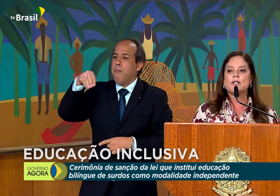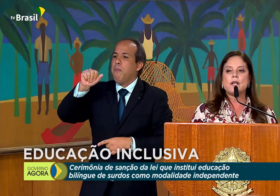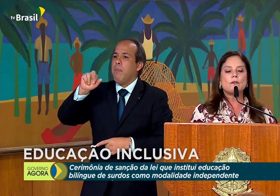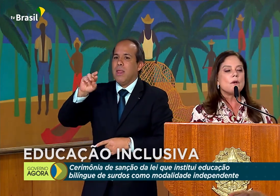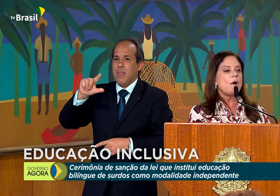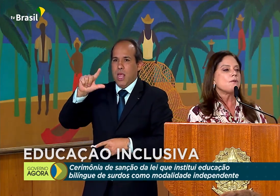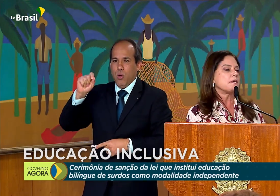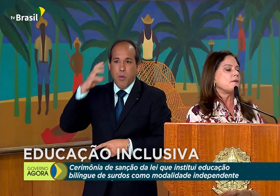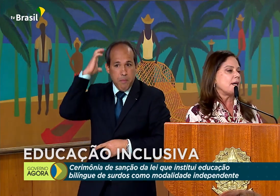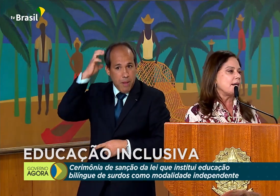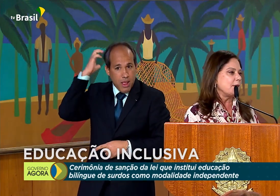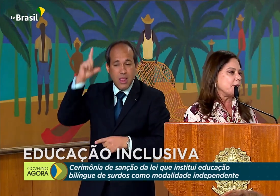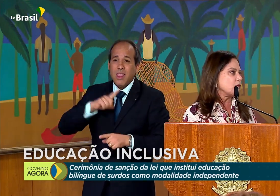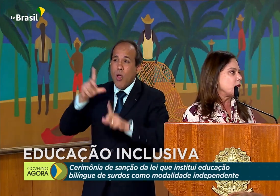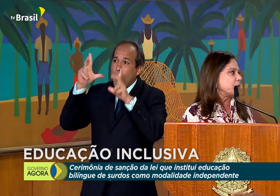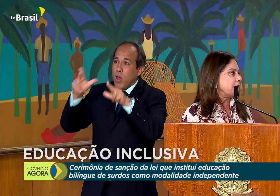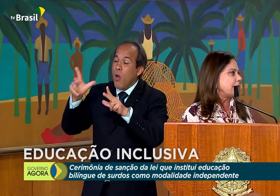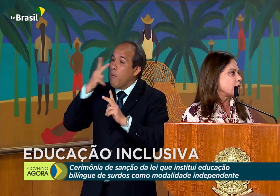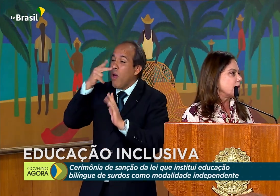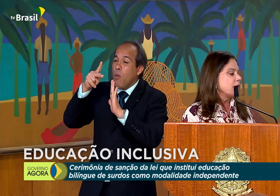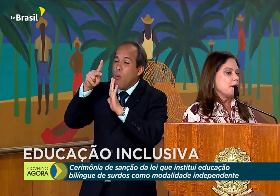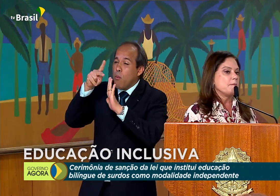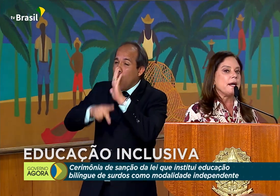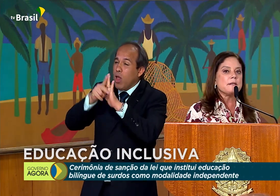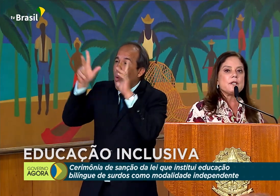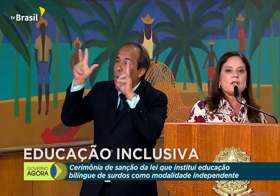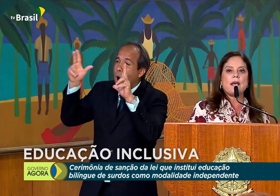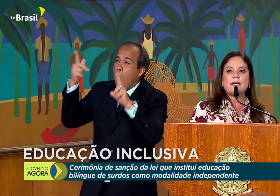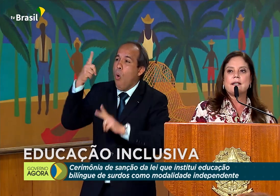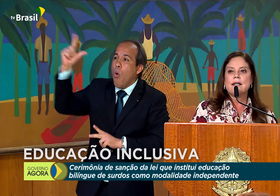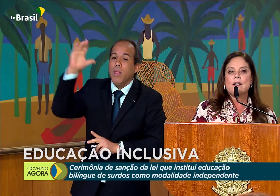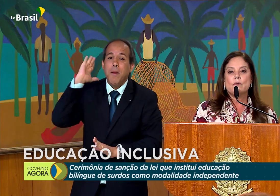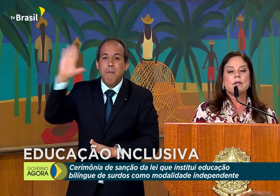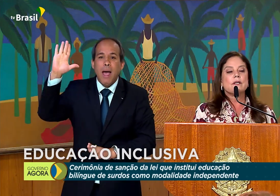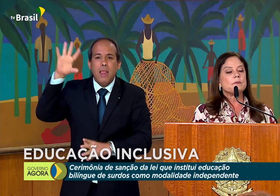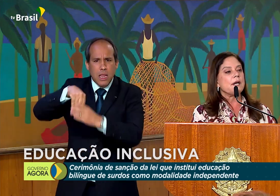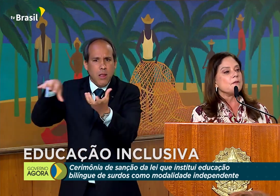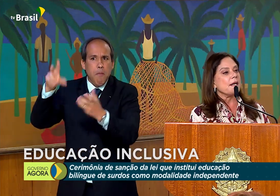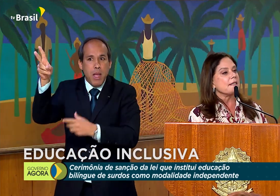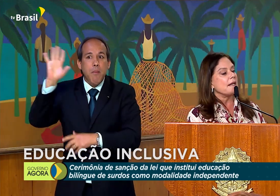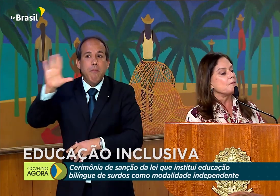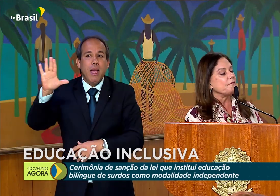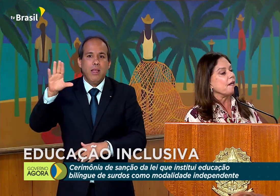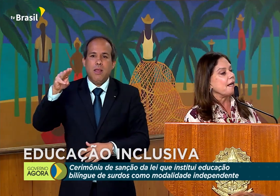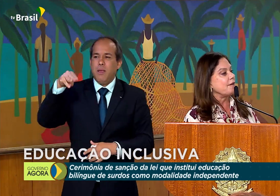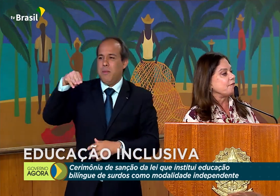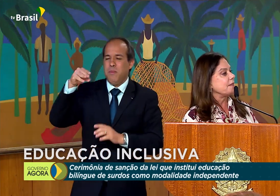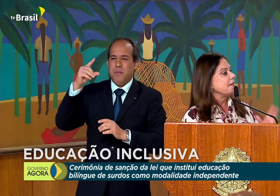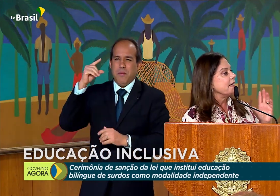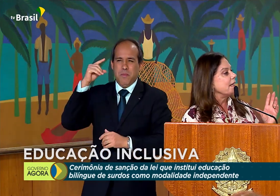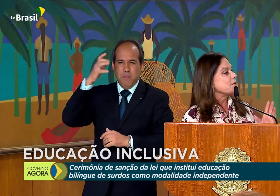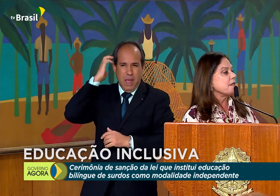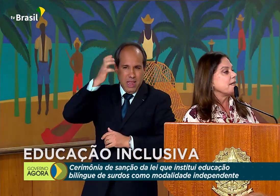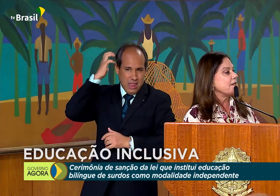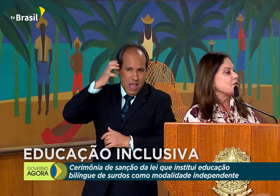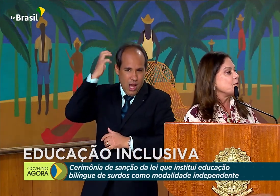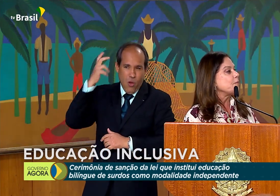projeto igualzinho na Câmara dos Deputados. Mas, Michele, o que o deputado Marcelo me falava era o seguinte, o